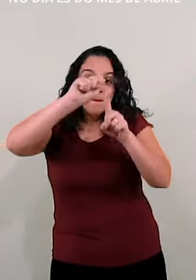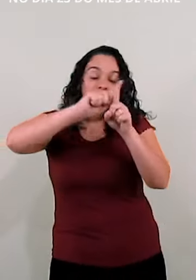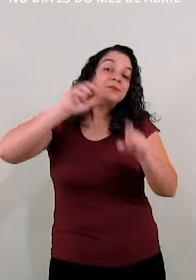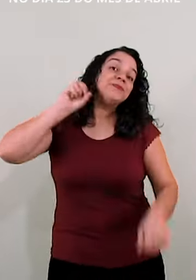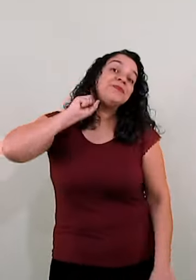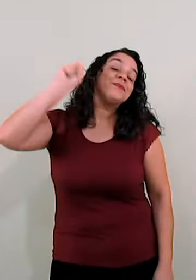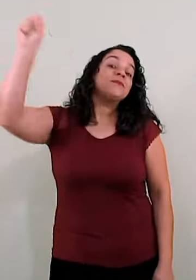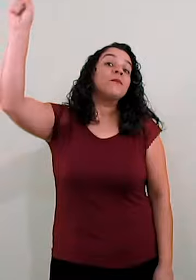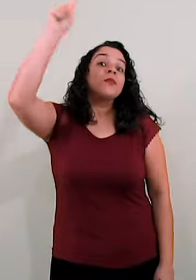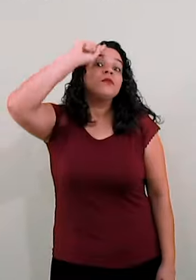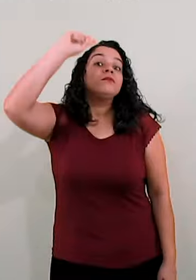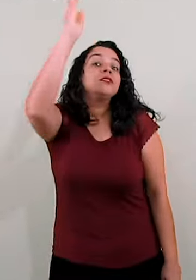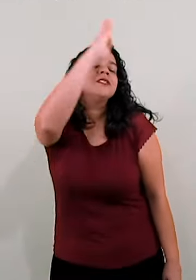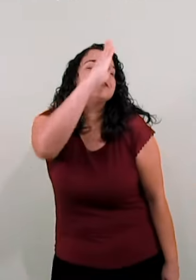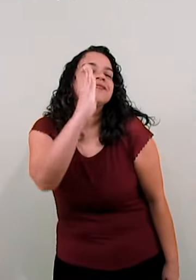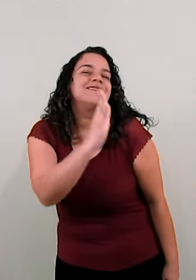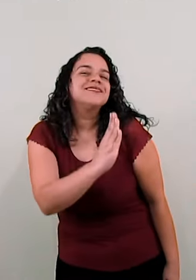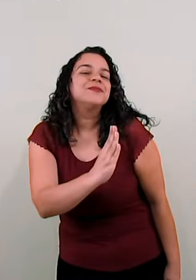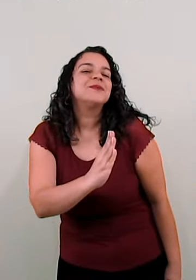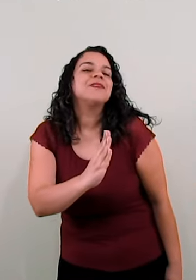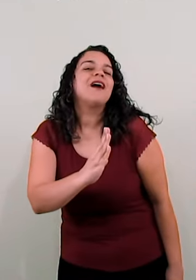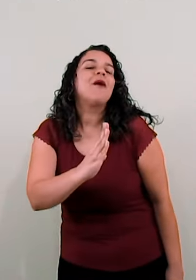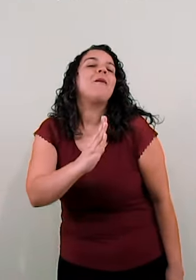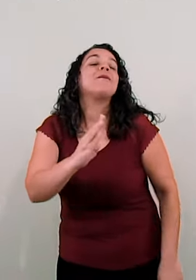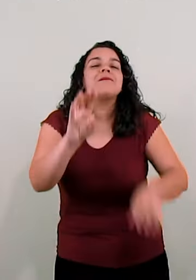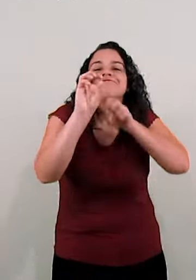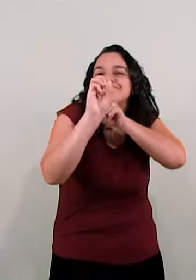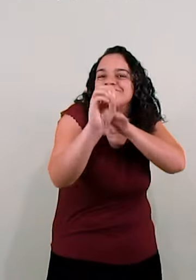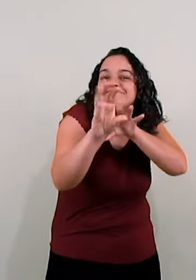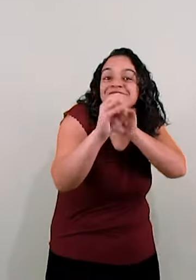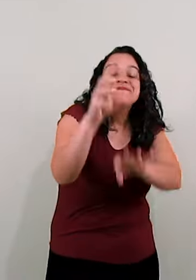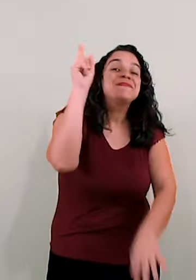abril é o dia nacional da educação de surdos aqui no Brasil?